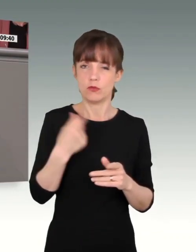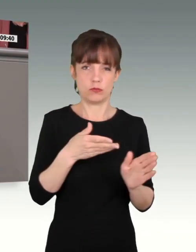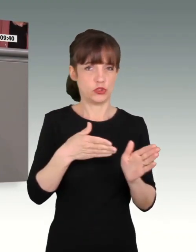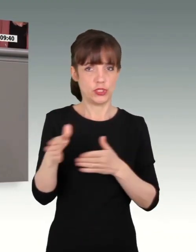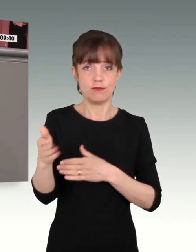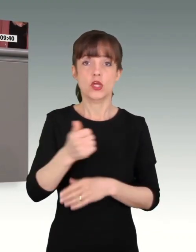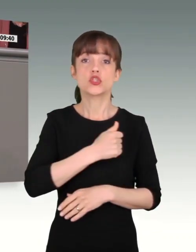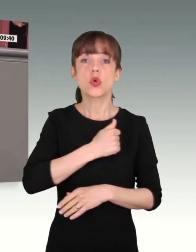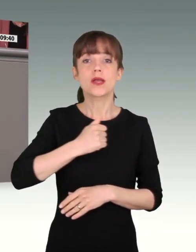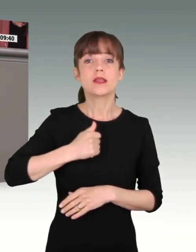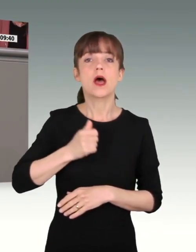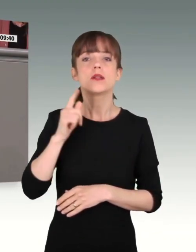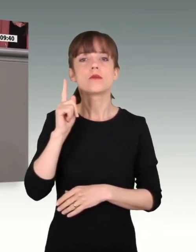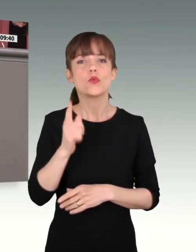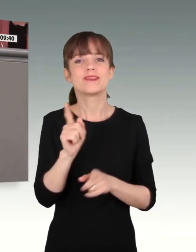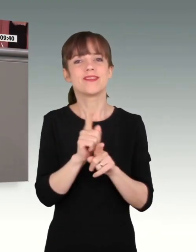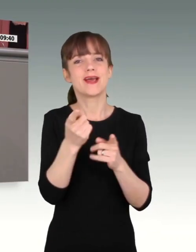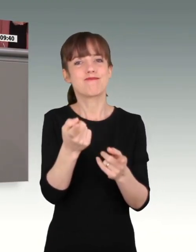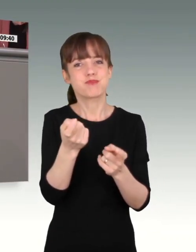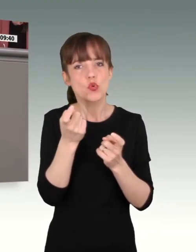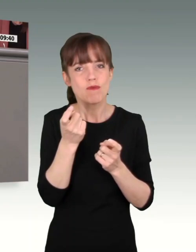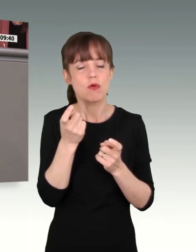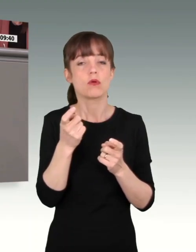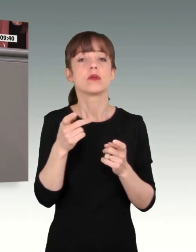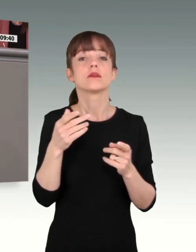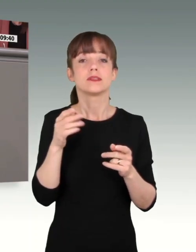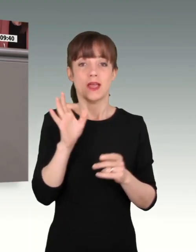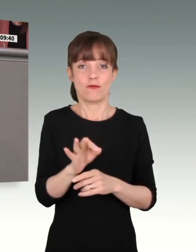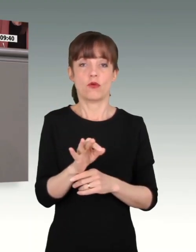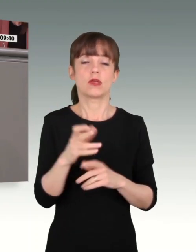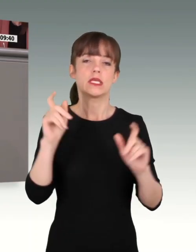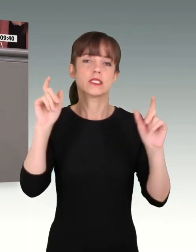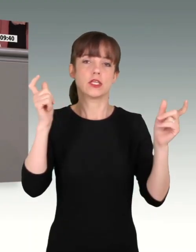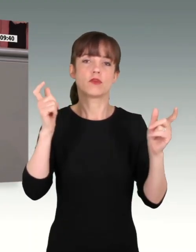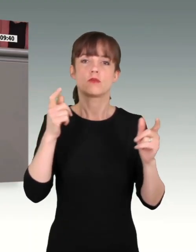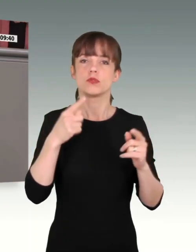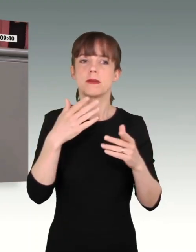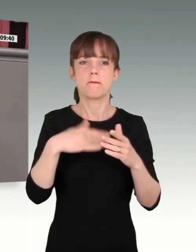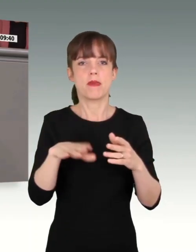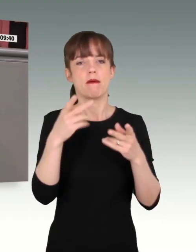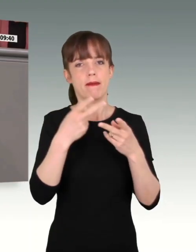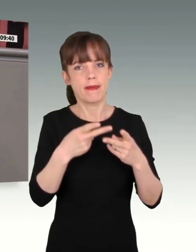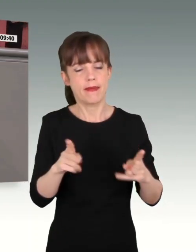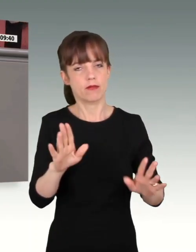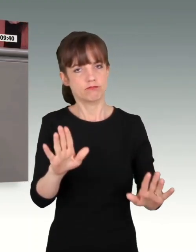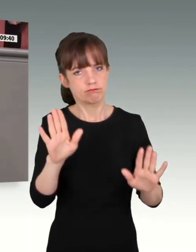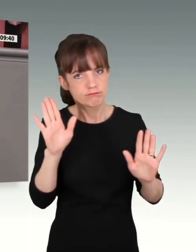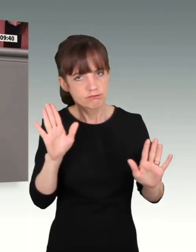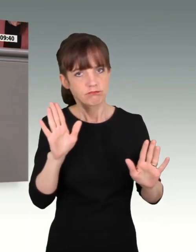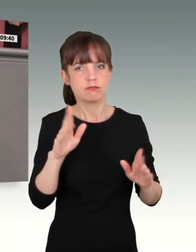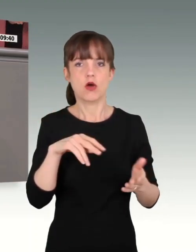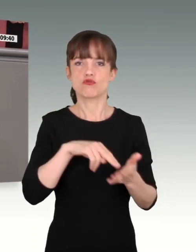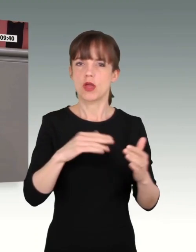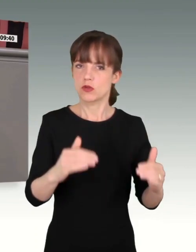Soldat muss wieder Berufung sein und dafür muss der Soldat gesellschaftlich wieder mit mehr Ehre, Anstand, Stärke und Status